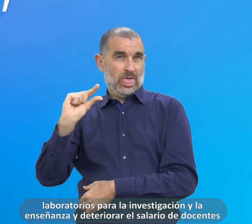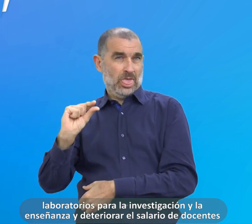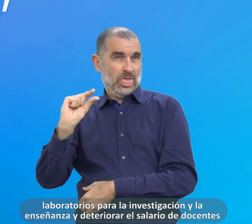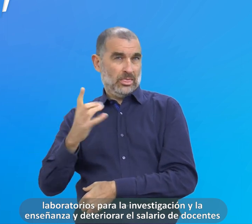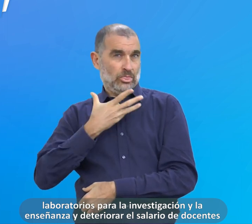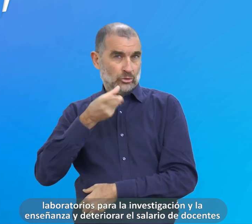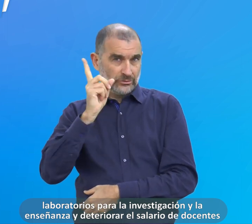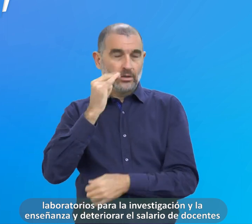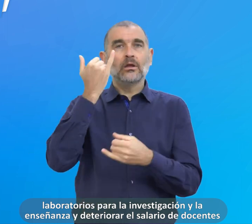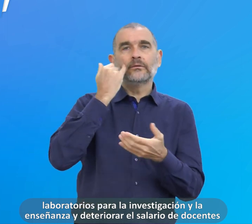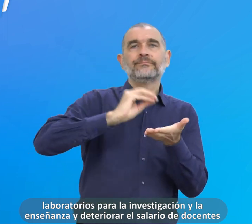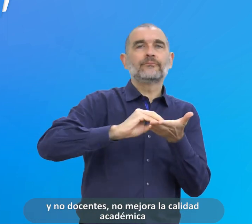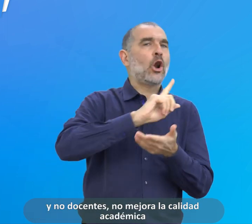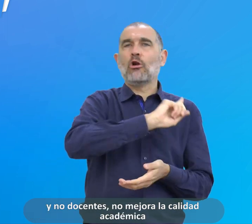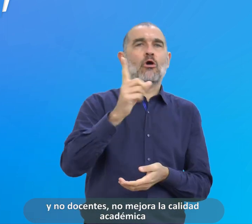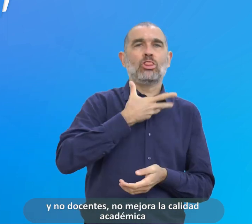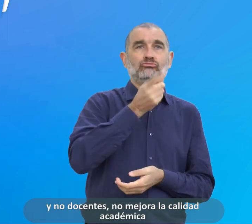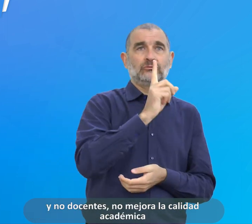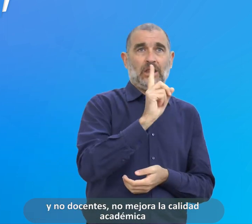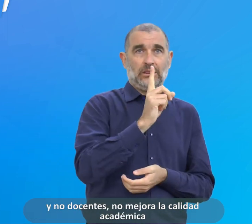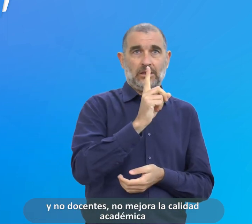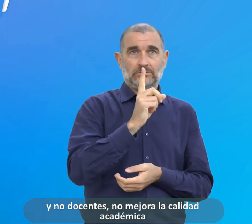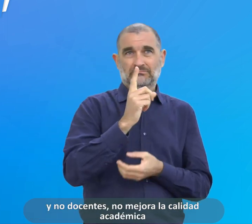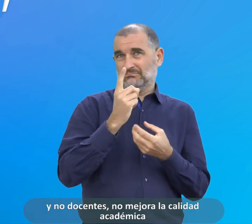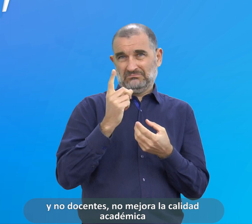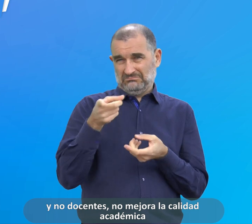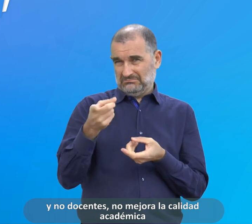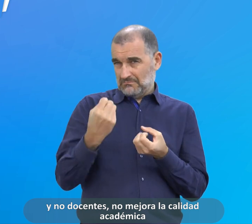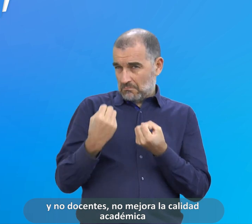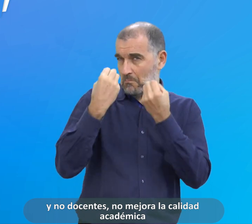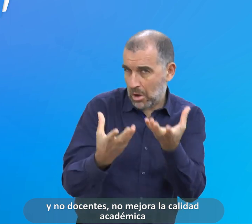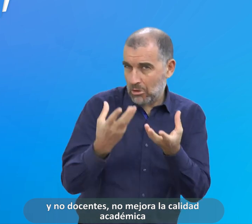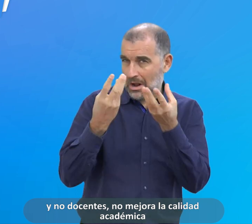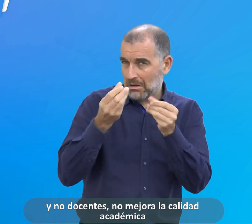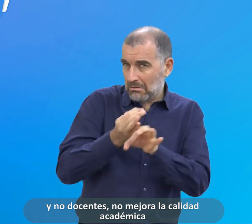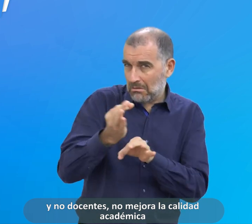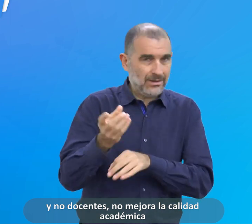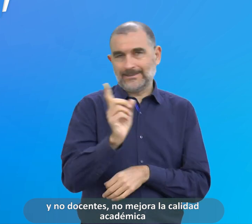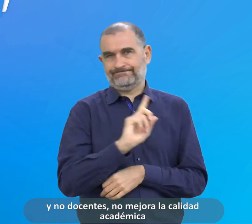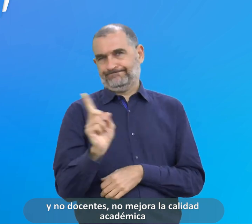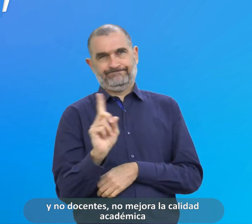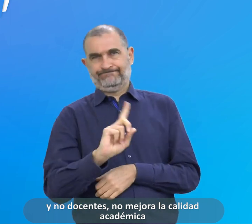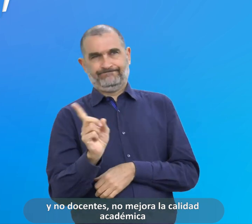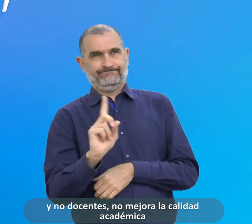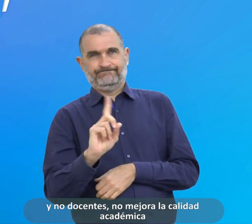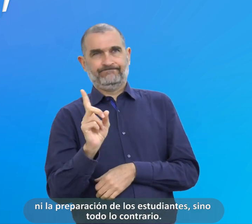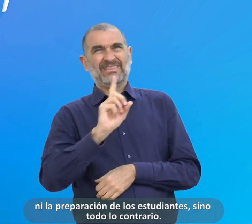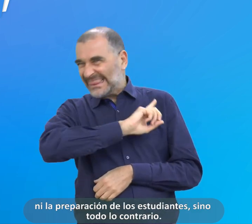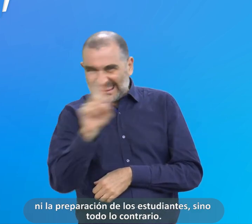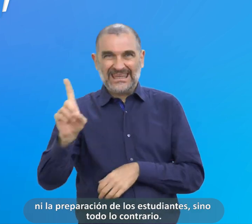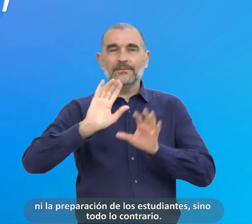el salario de docentes y no docentes. No mejora la calidad académica,